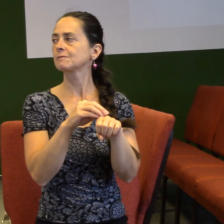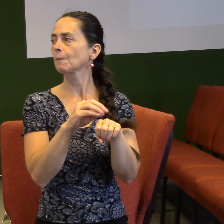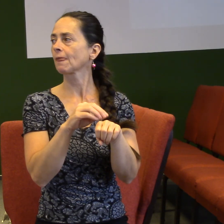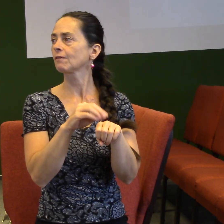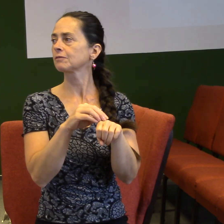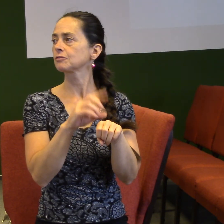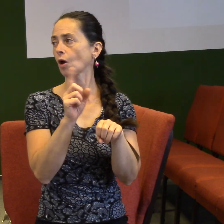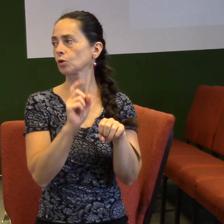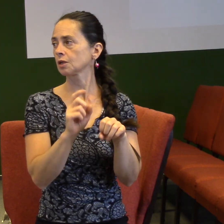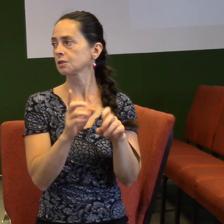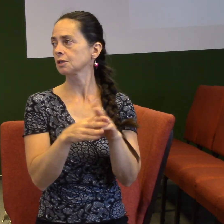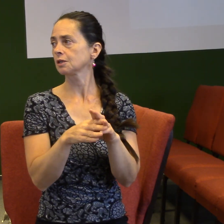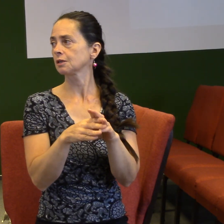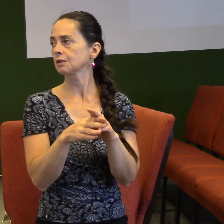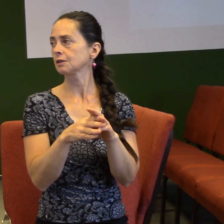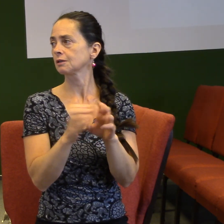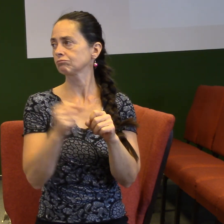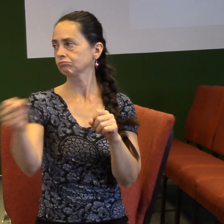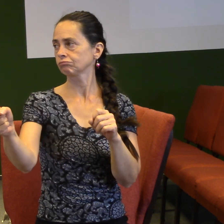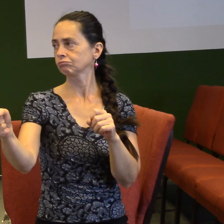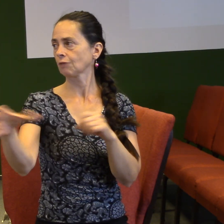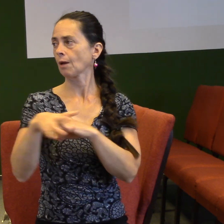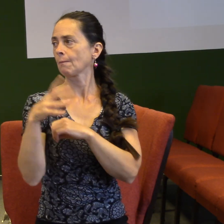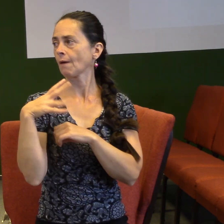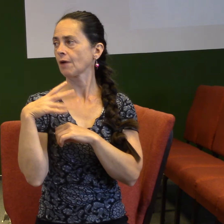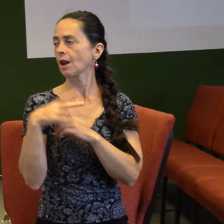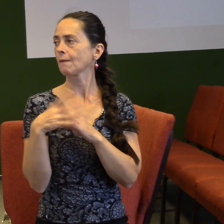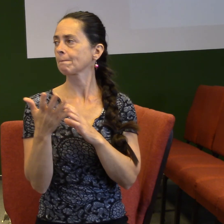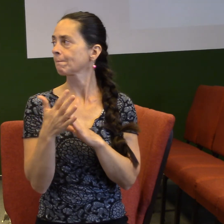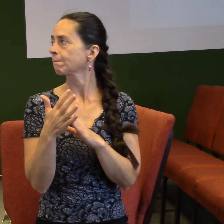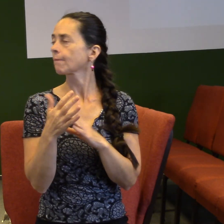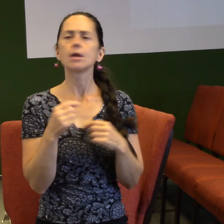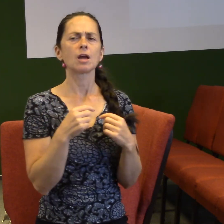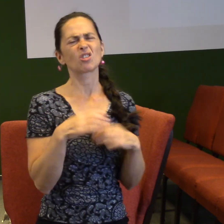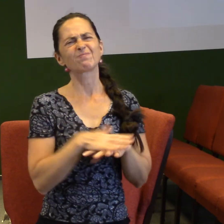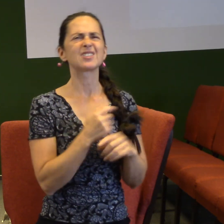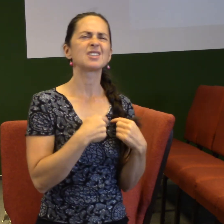Přesunu mikrofon dál, ale měl jsem na srdci ještě se modlit.